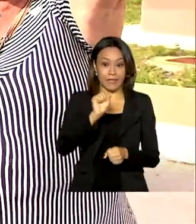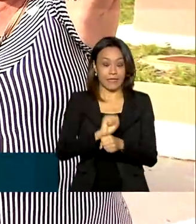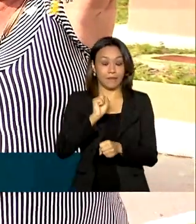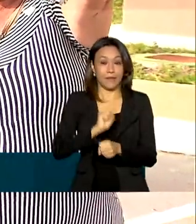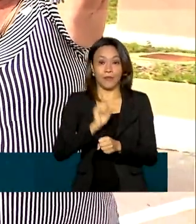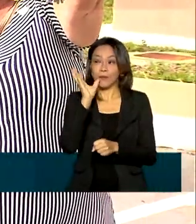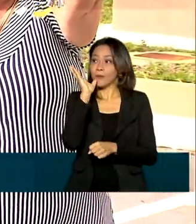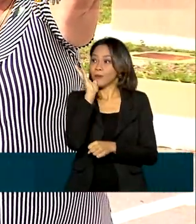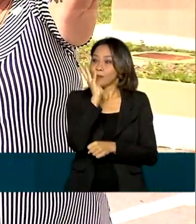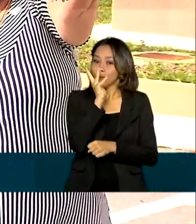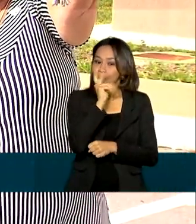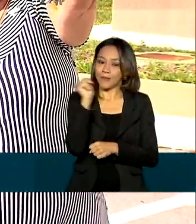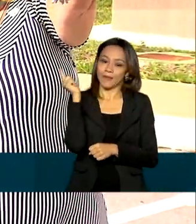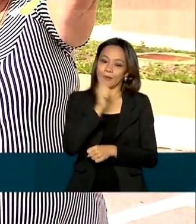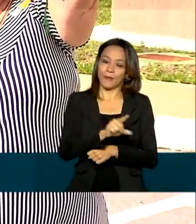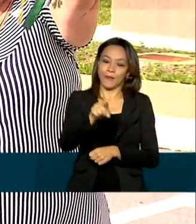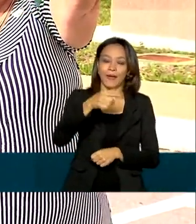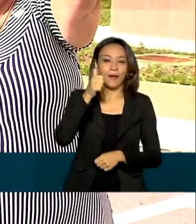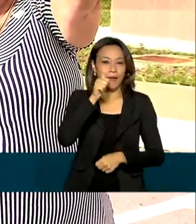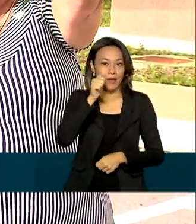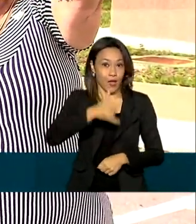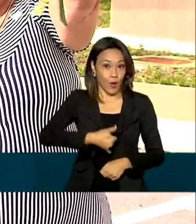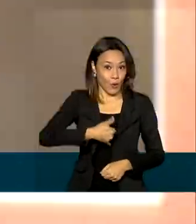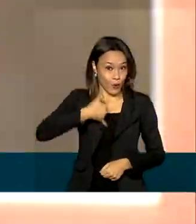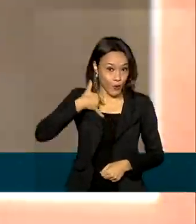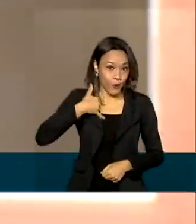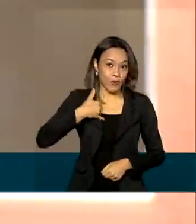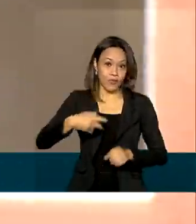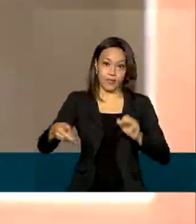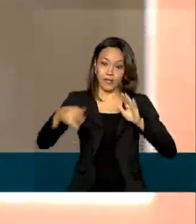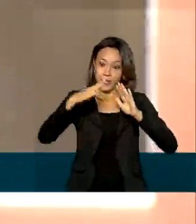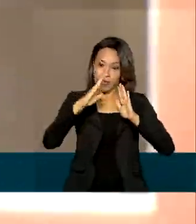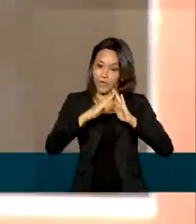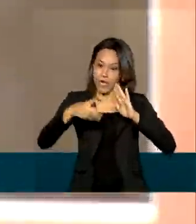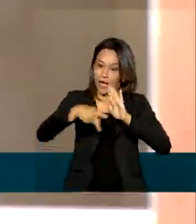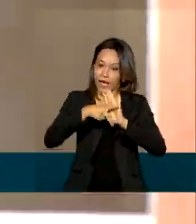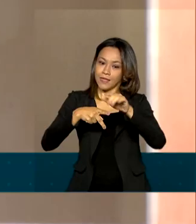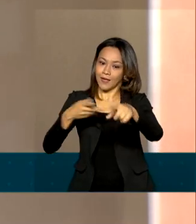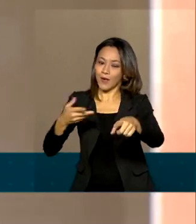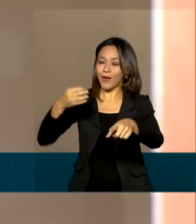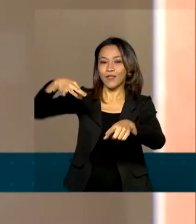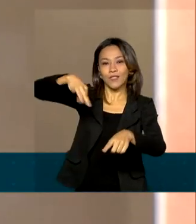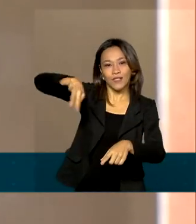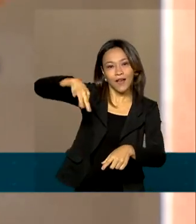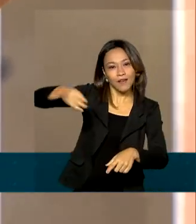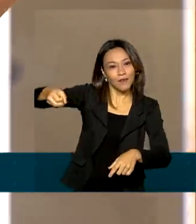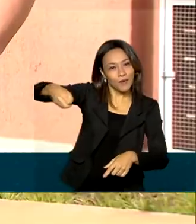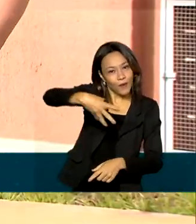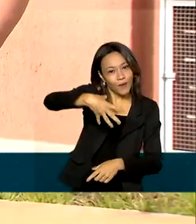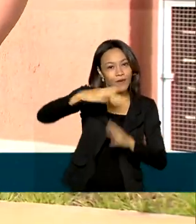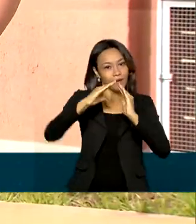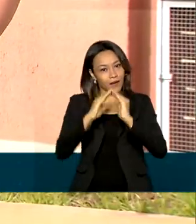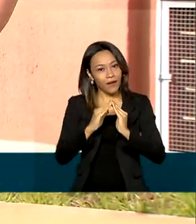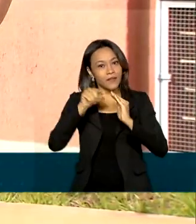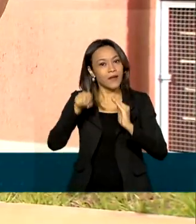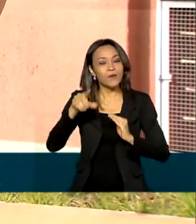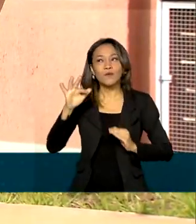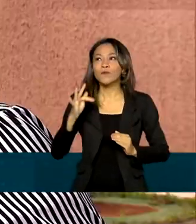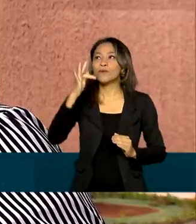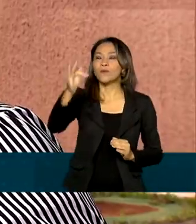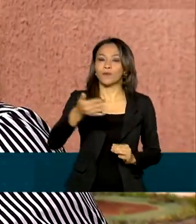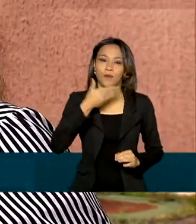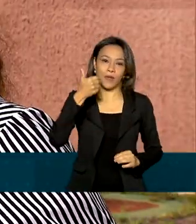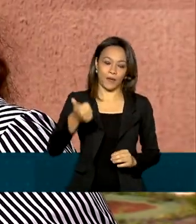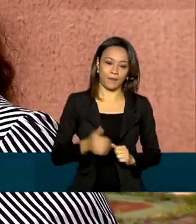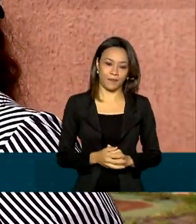mas chegou a vez de Maria. Orgulhosa, a dona de casa exibe a chave do novo lar, que para ela representa um futuro melhor.